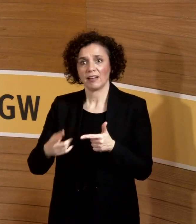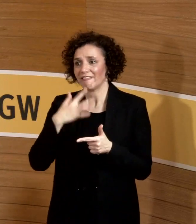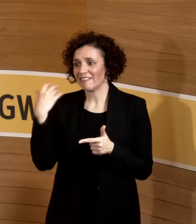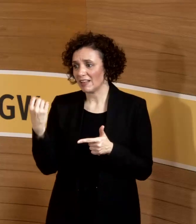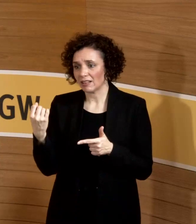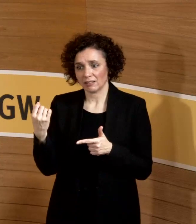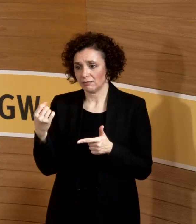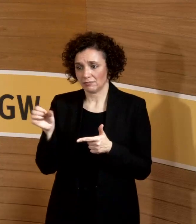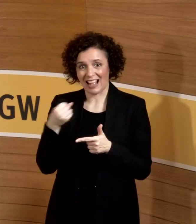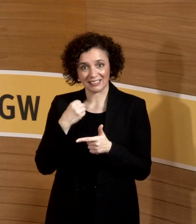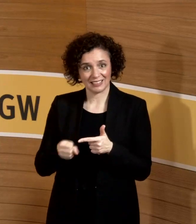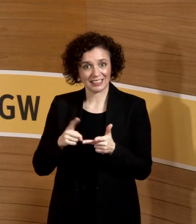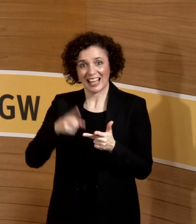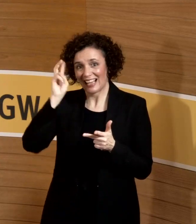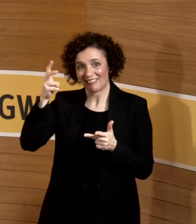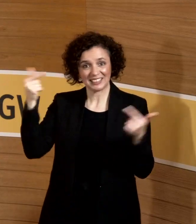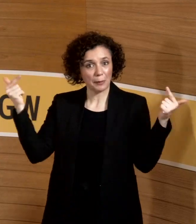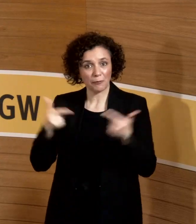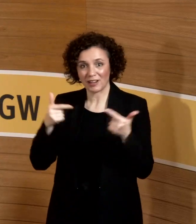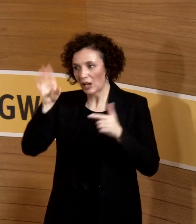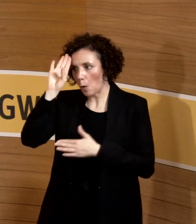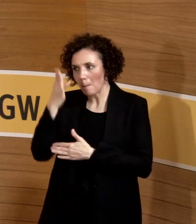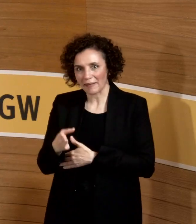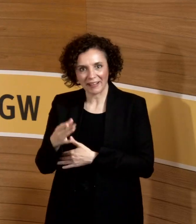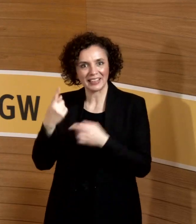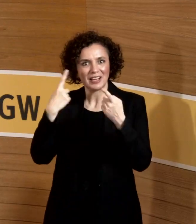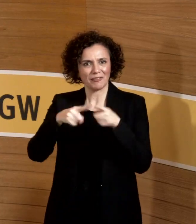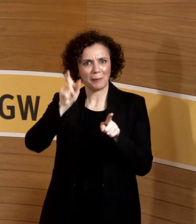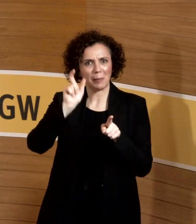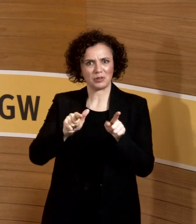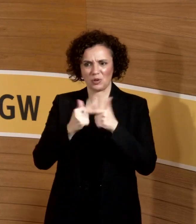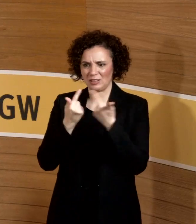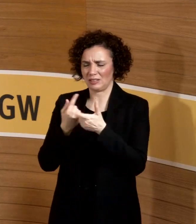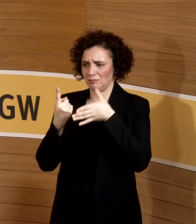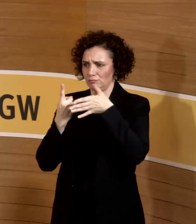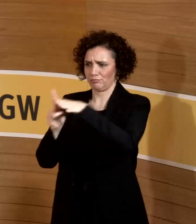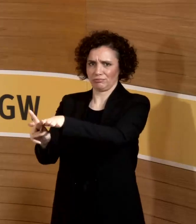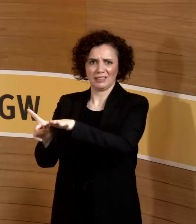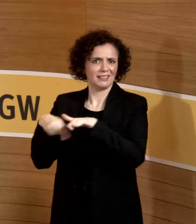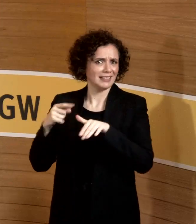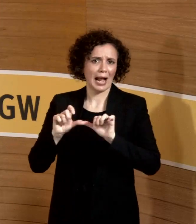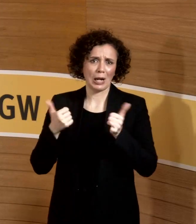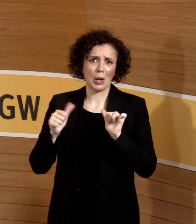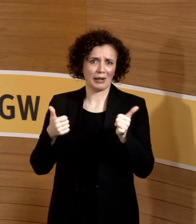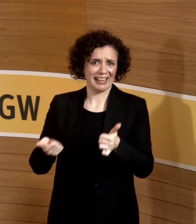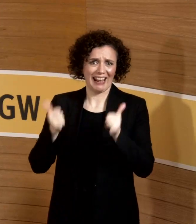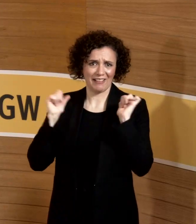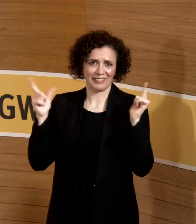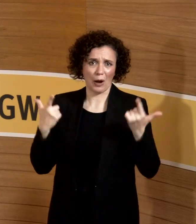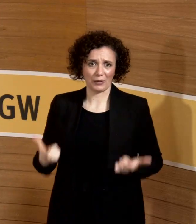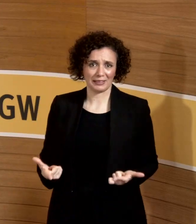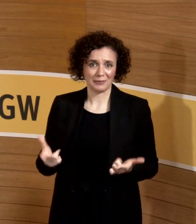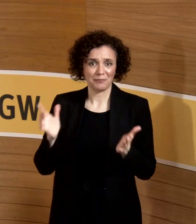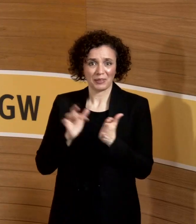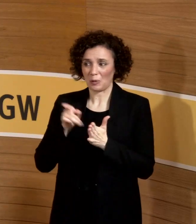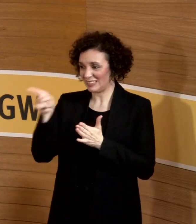überhaupt nicht kennt, ein fremdes Team kommt, dann sind die vielleicht nicht glücklich, zumal dann deren Stelle erstmal besetzt